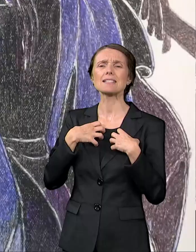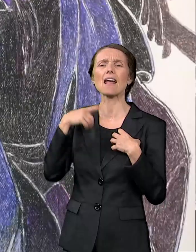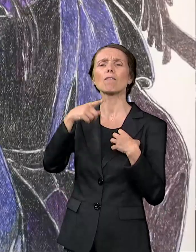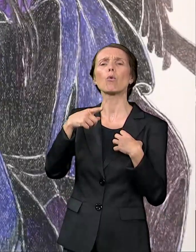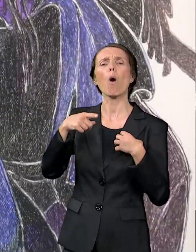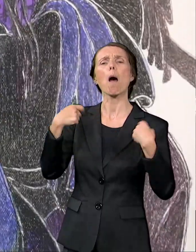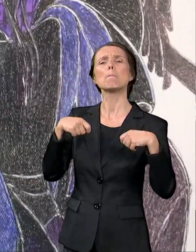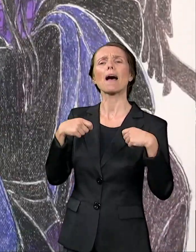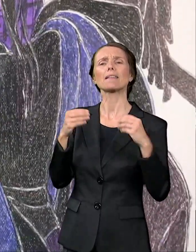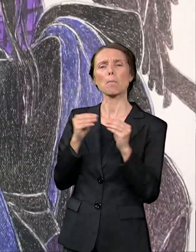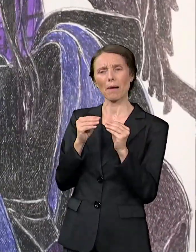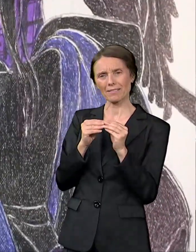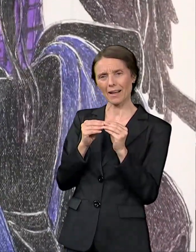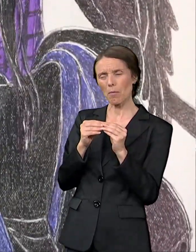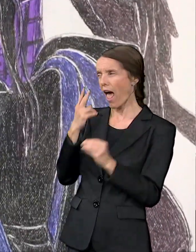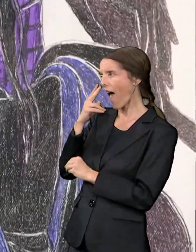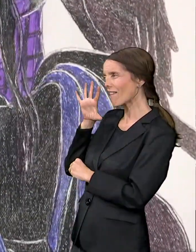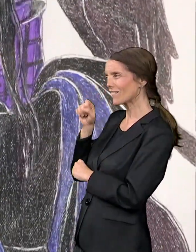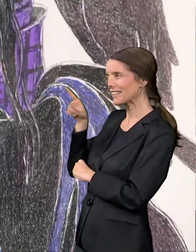klasična, ali ipak drugačija.